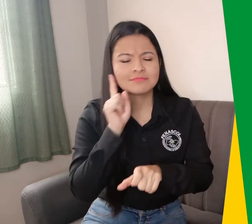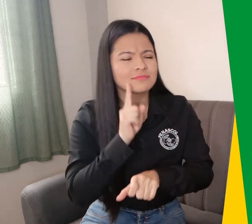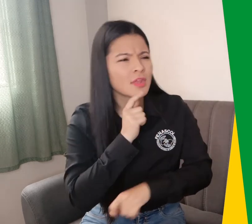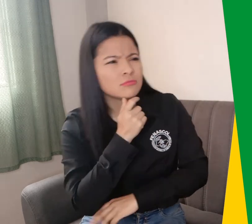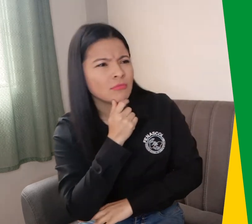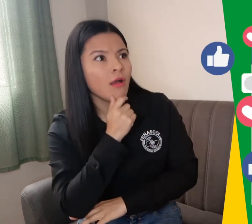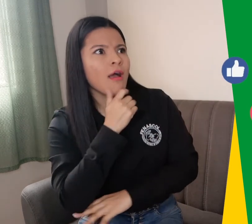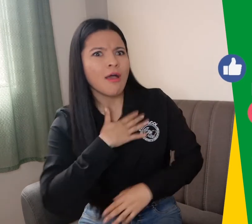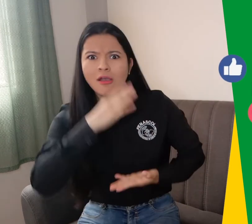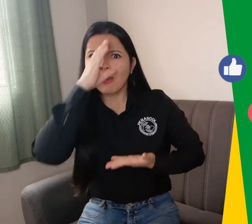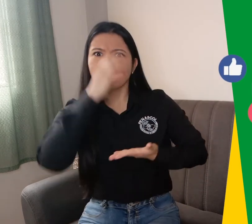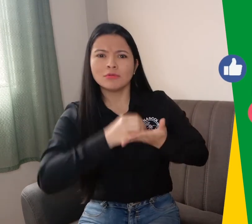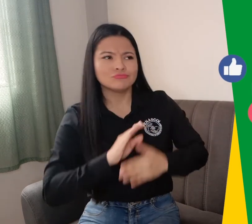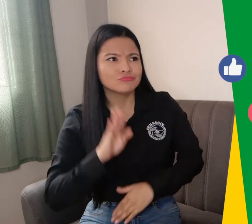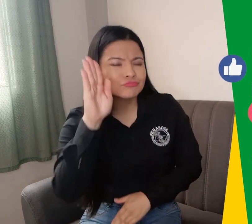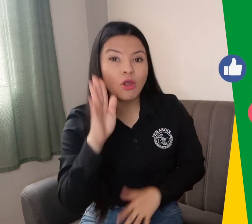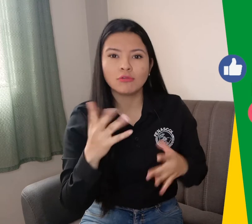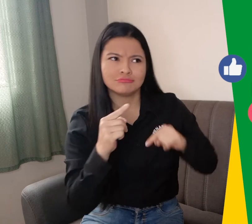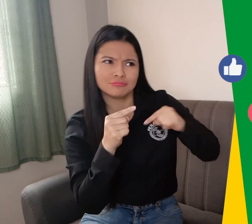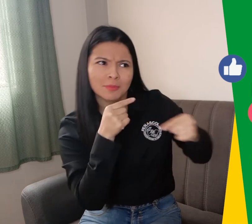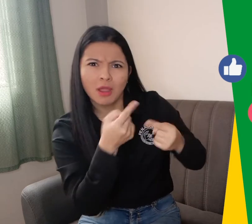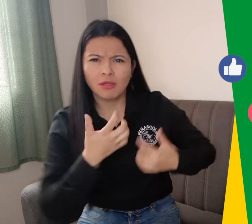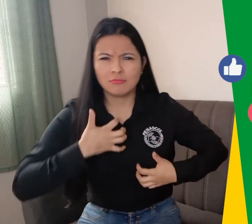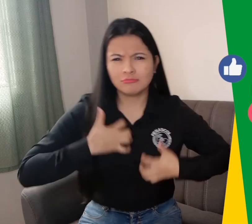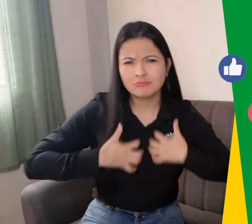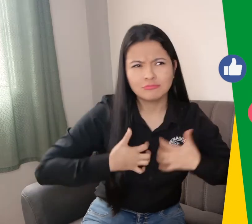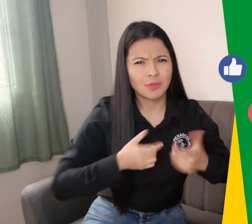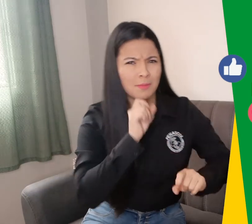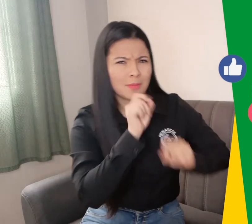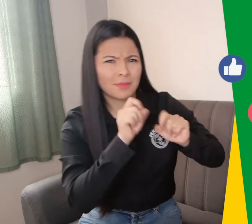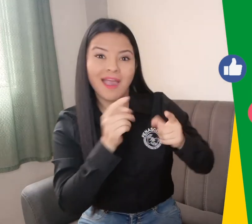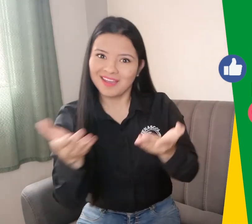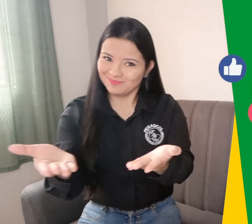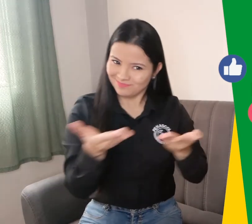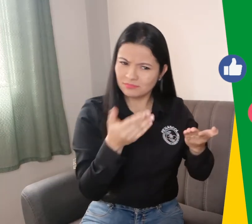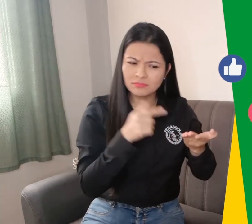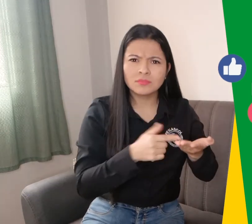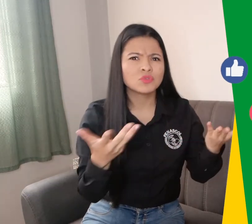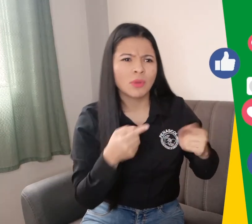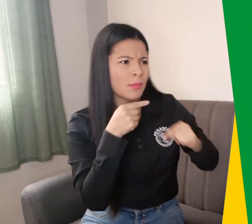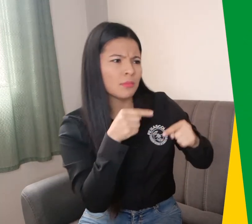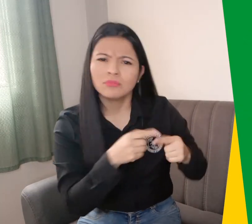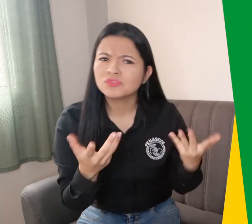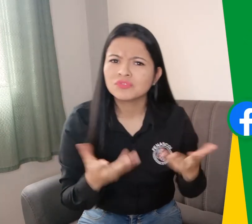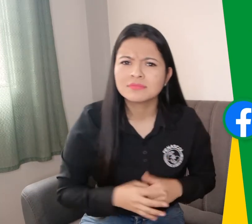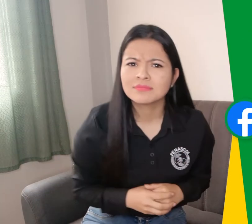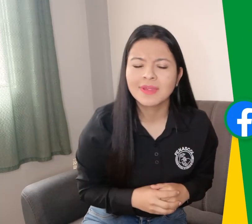Si ustedes tienen alguna opinión, alguna duda, alguna inquietud, nos las pueden dejar en nuestra emisión.